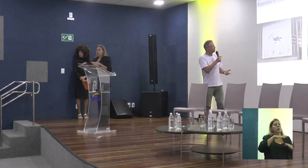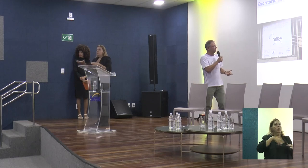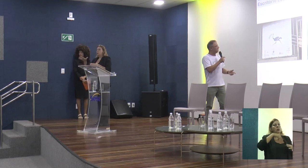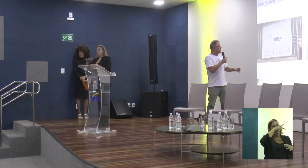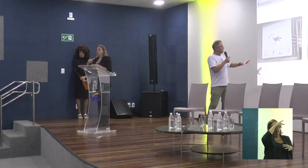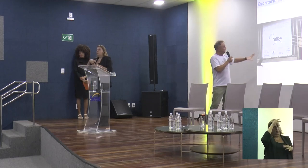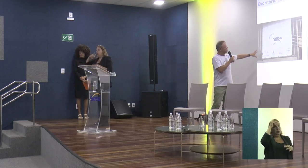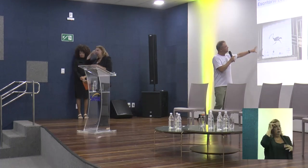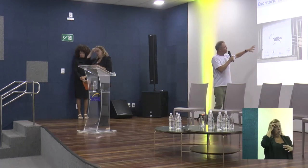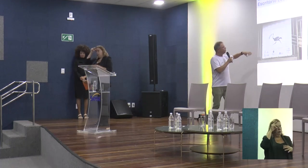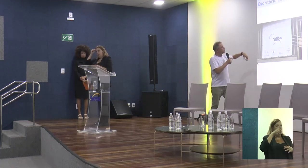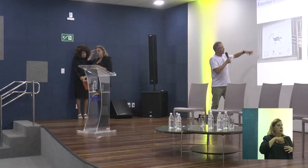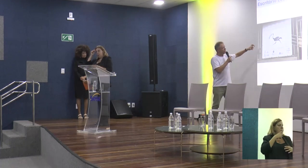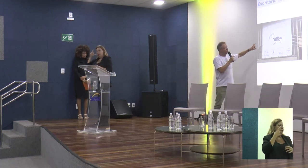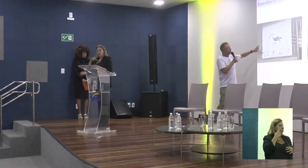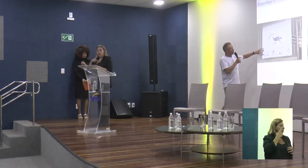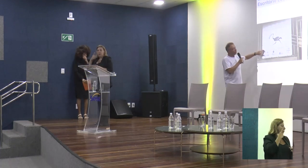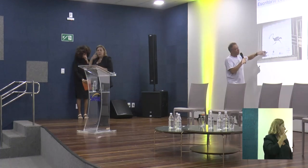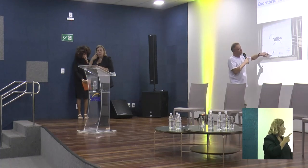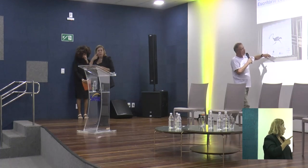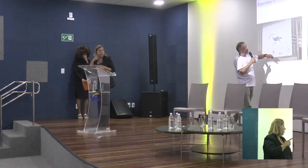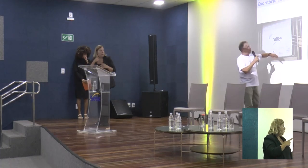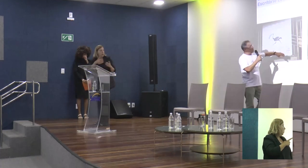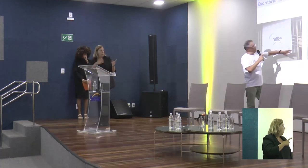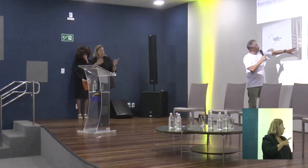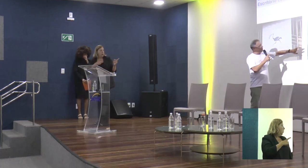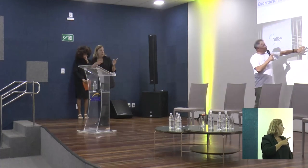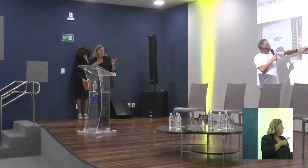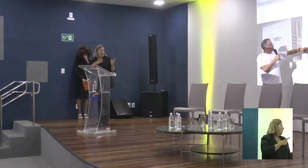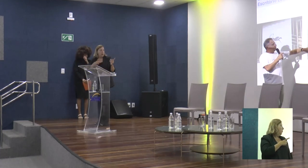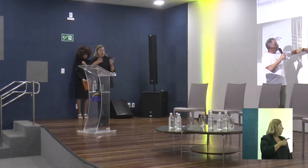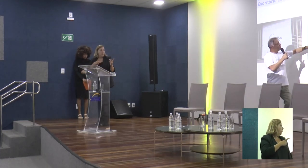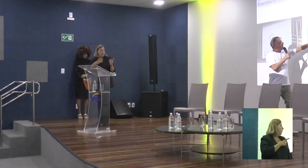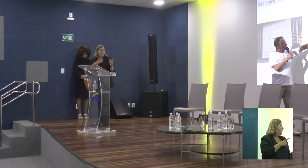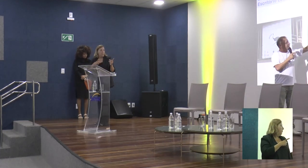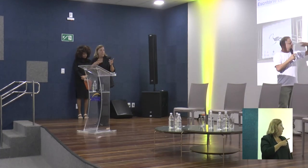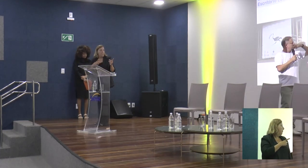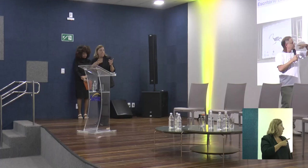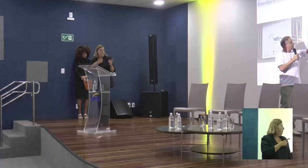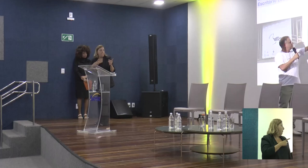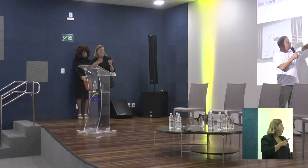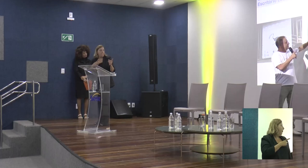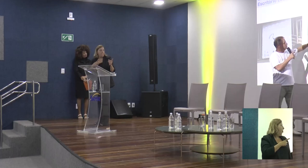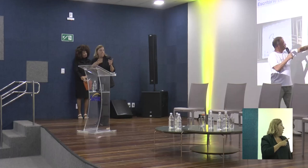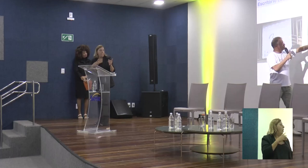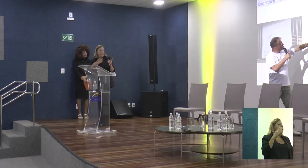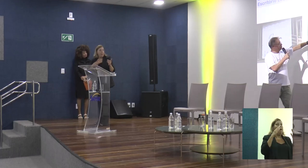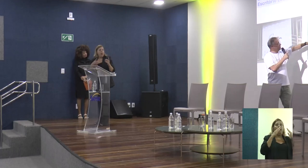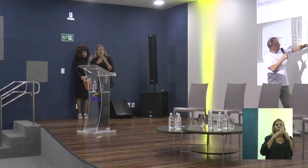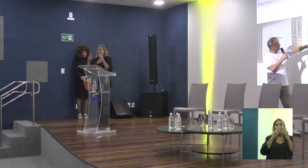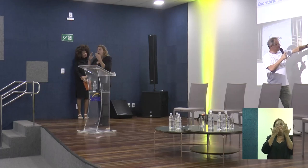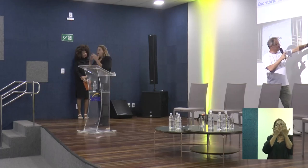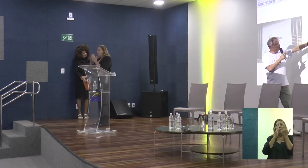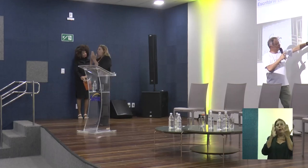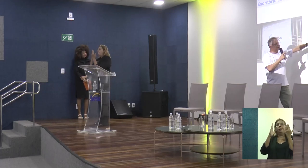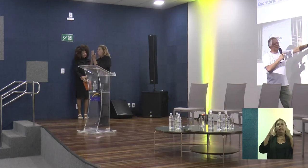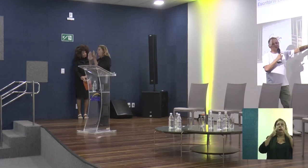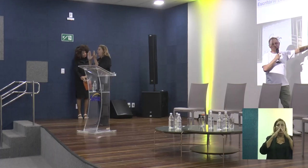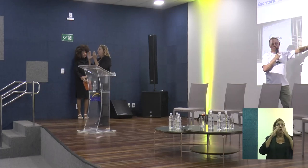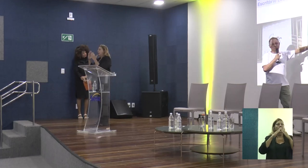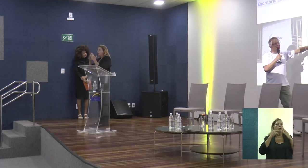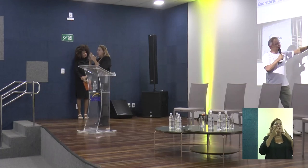estando a prefeitura. Então vocês veem algum aspecto da porta, de Carla, falando no grupo que